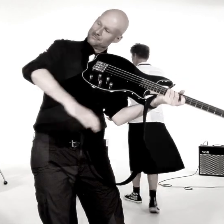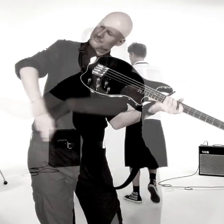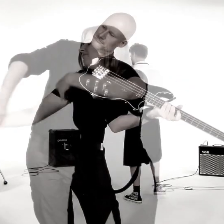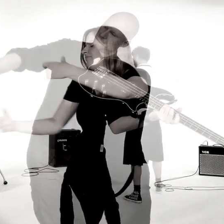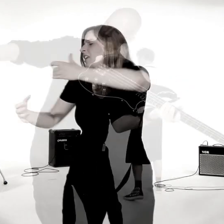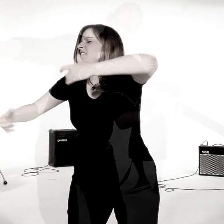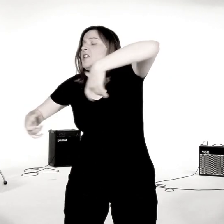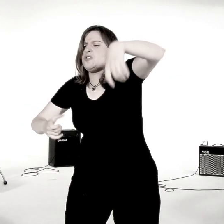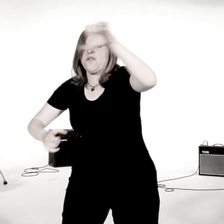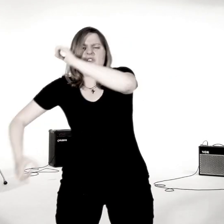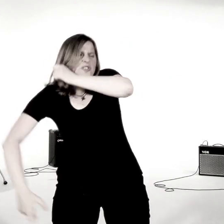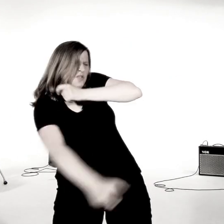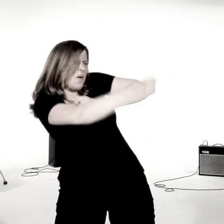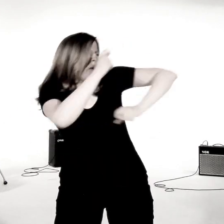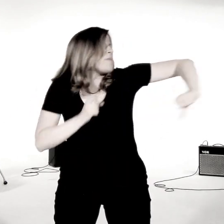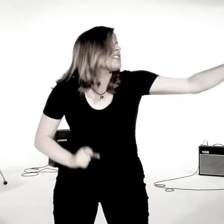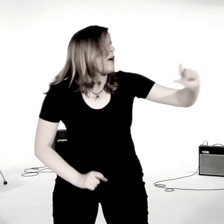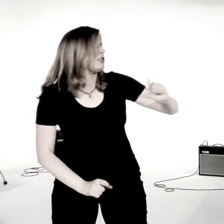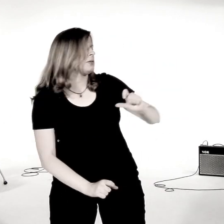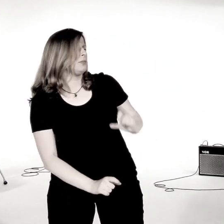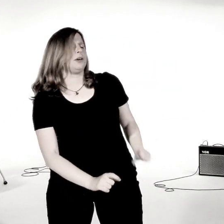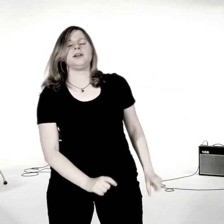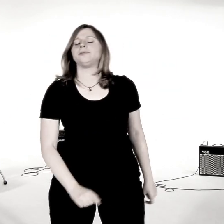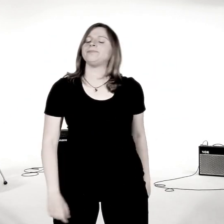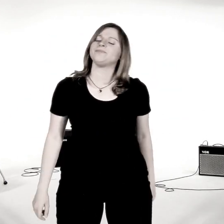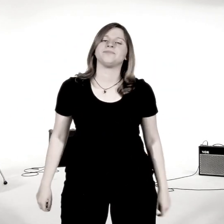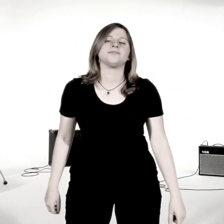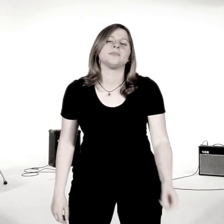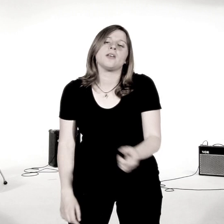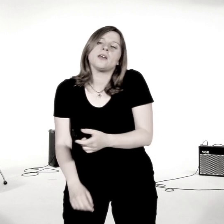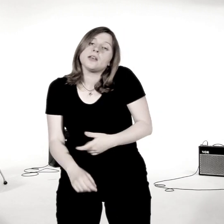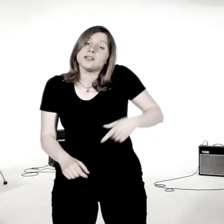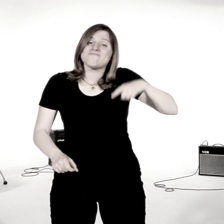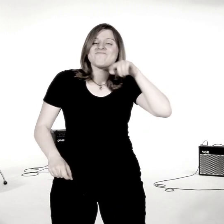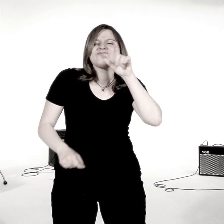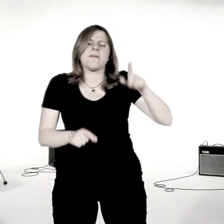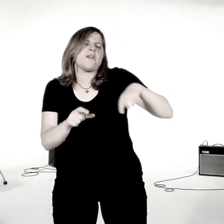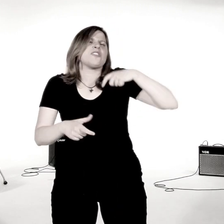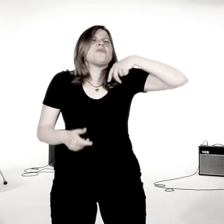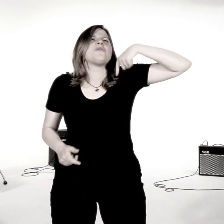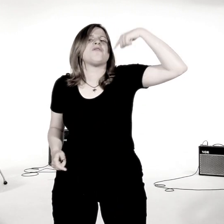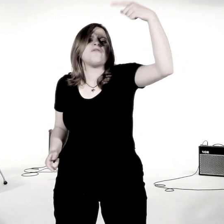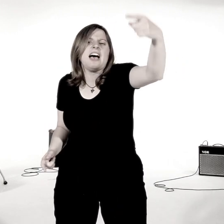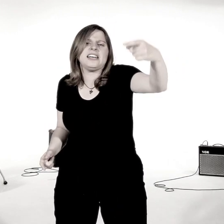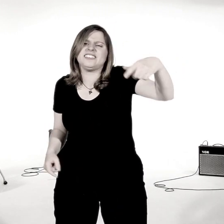Wird er sofort zum Umtausch gebracht Du gehst immer zu weit,